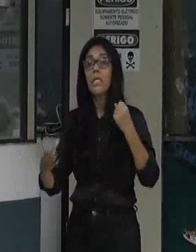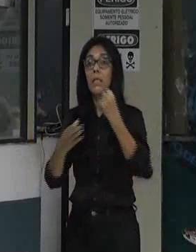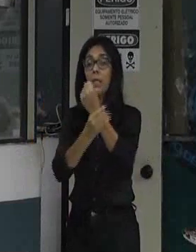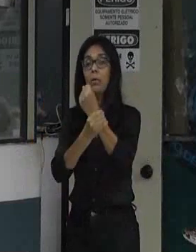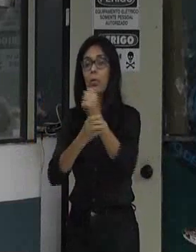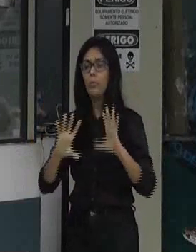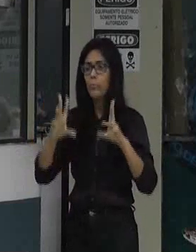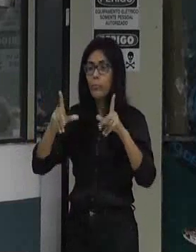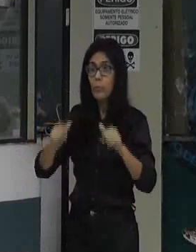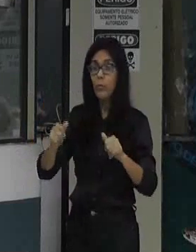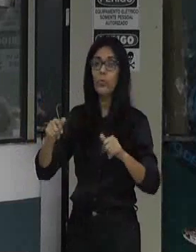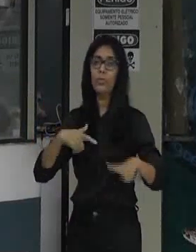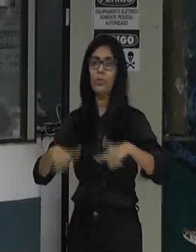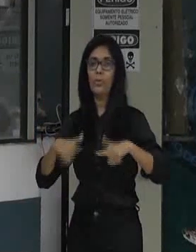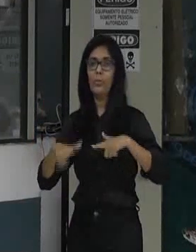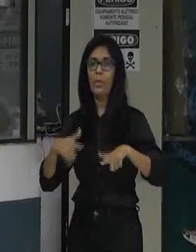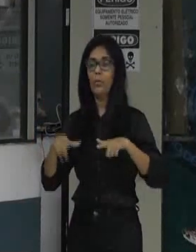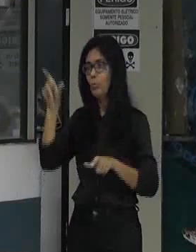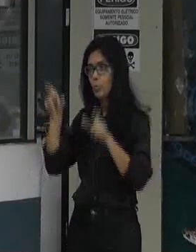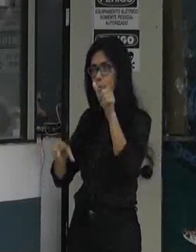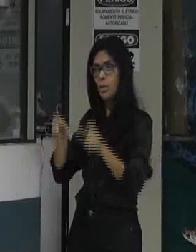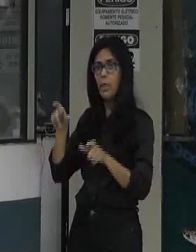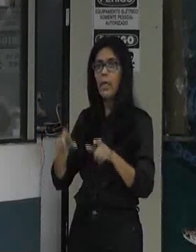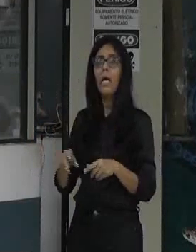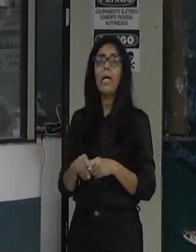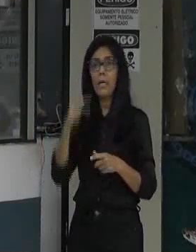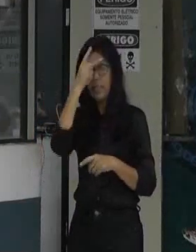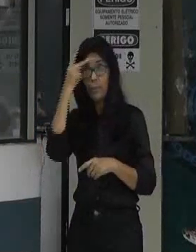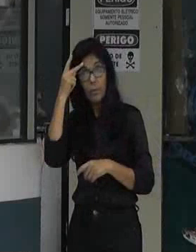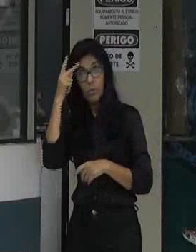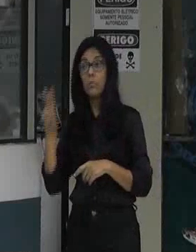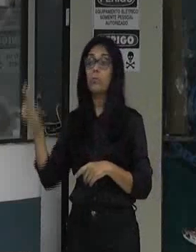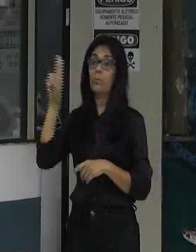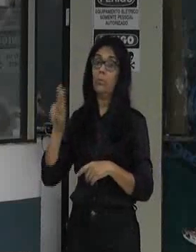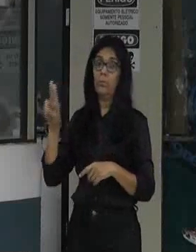dos trabalhadores e para a vida das pessoas que estão sendo carregadas. Só para a pergunta.